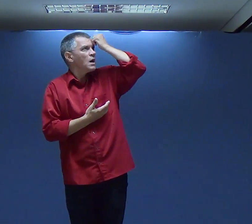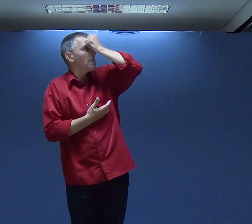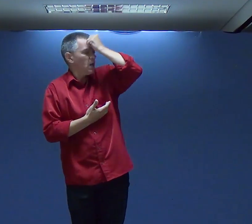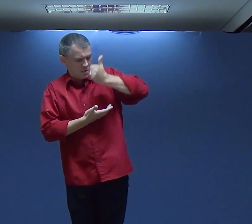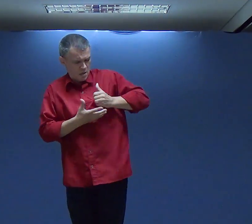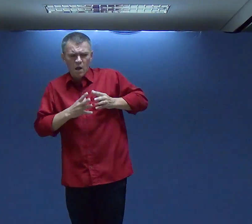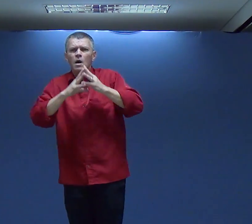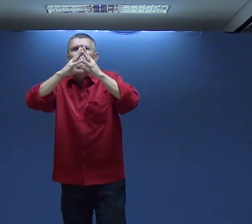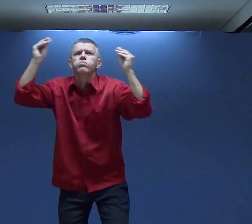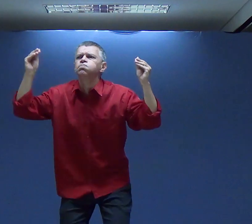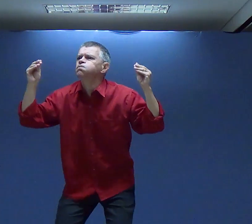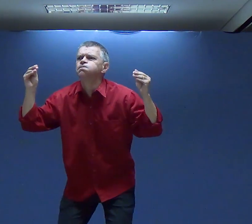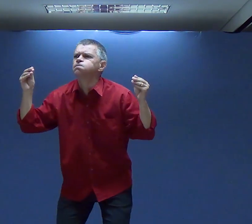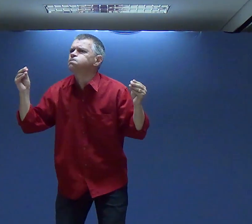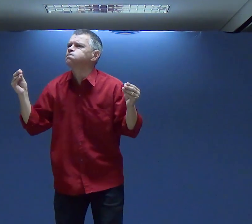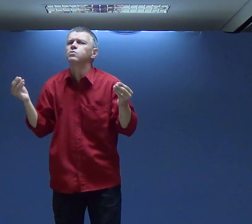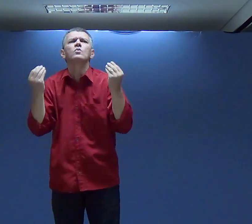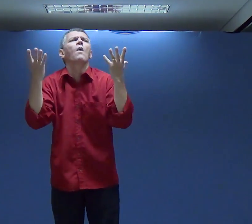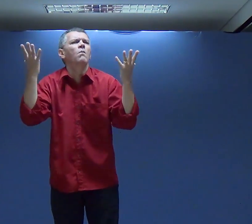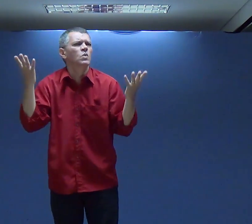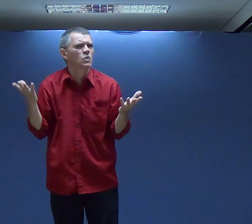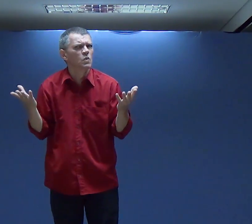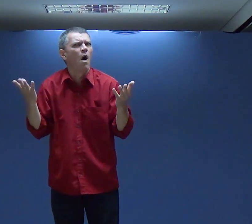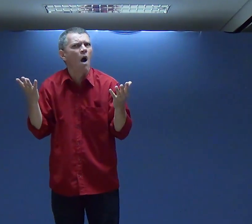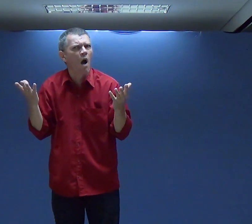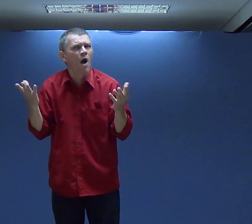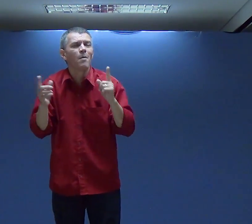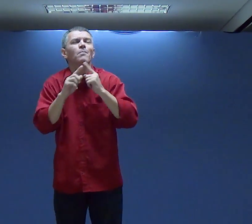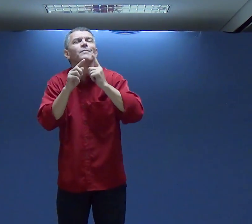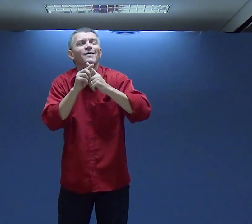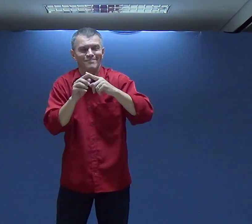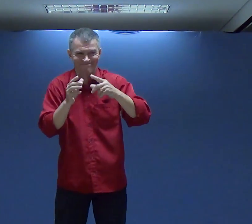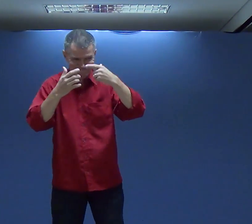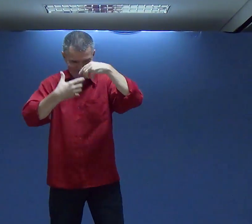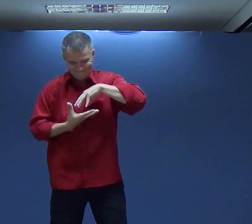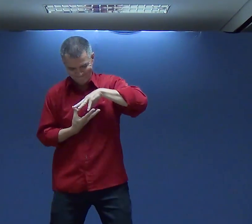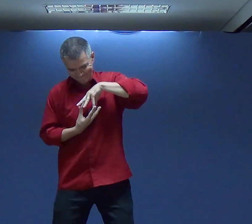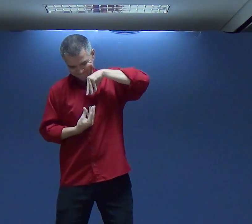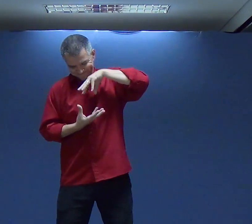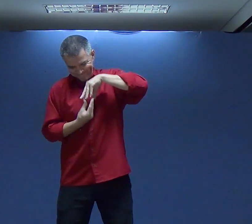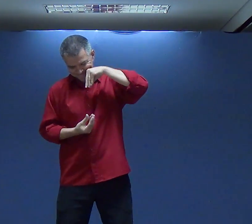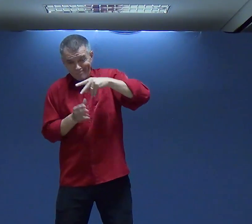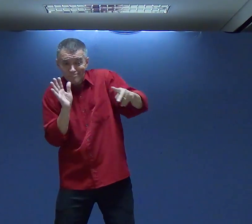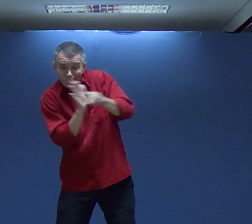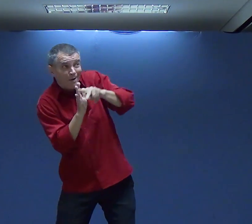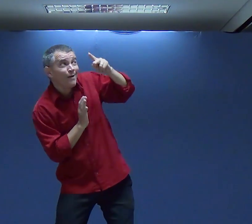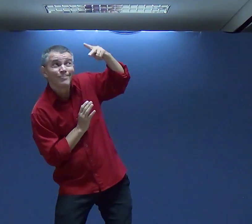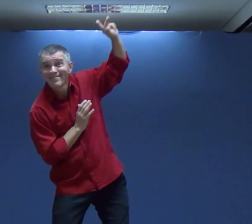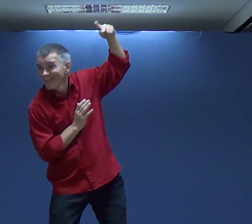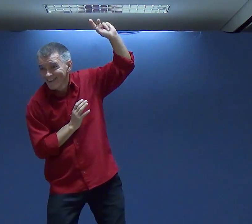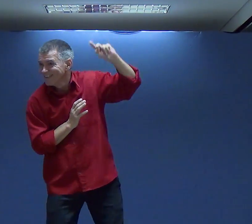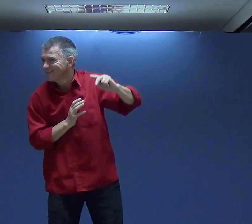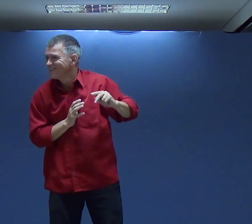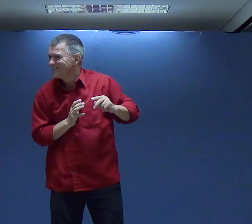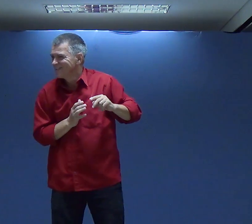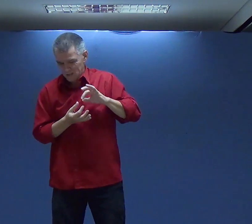Apaga Fome O pecado Por quê? Porque a minha alma